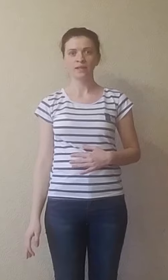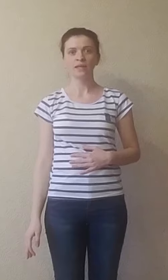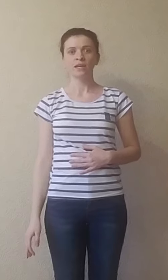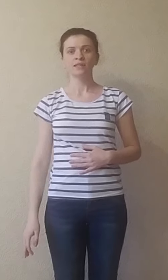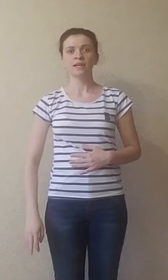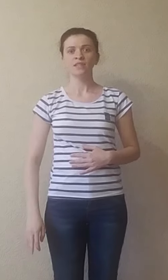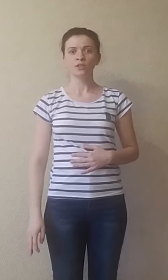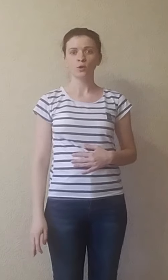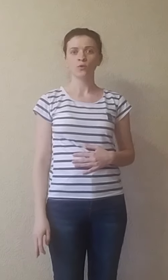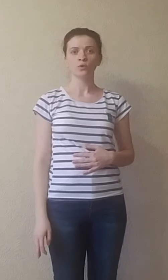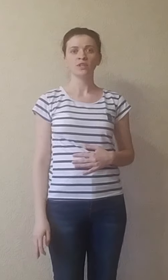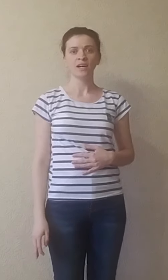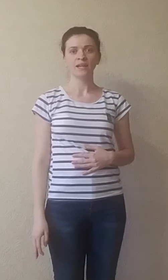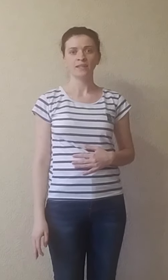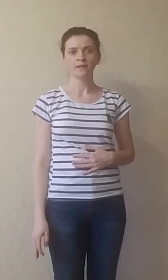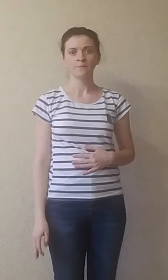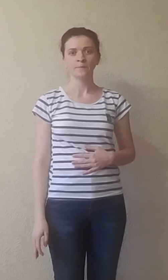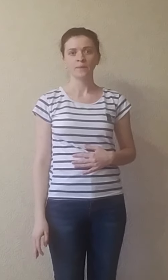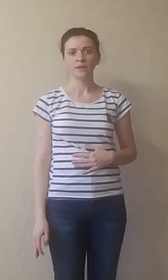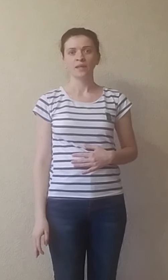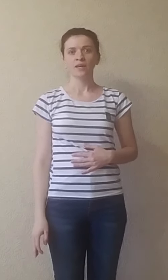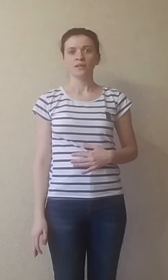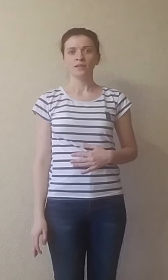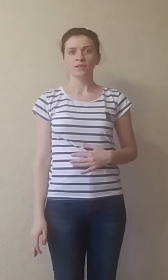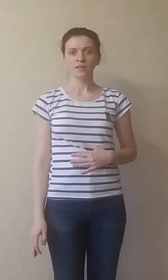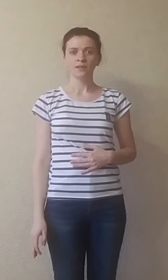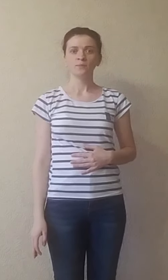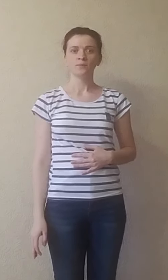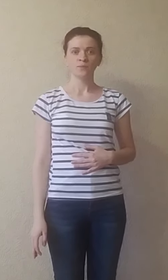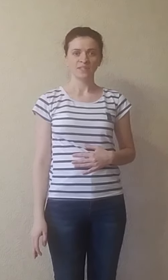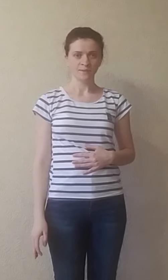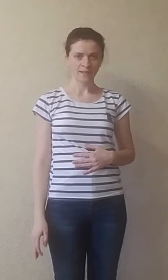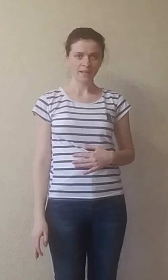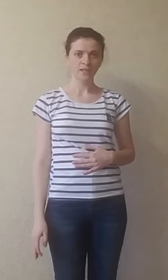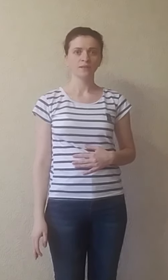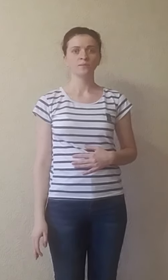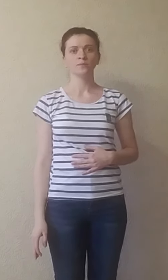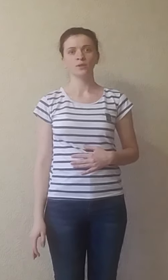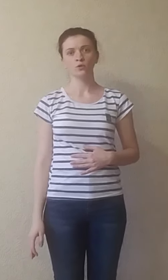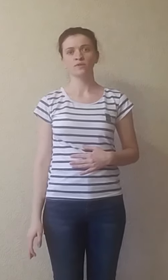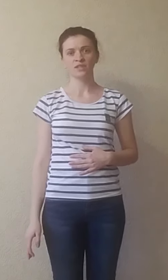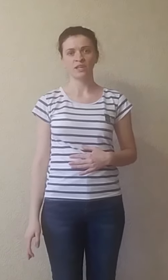на тренировку дыхания. И до свидания, до новых встреч!